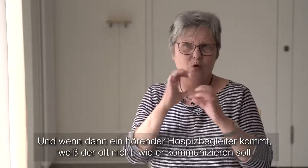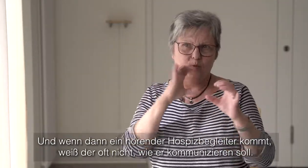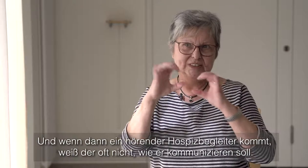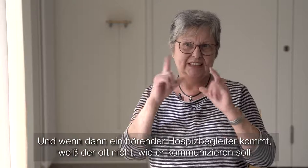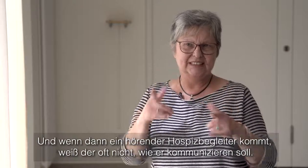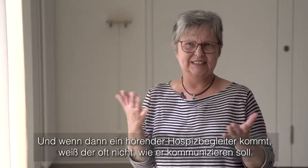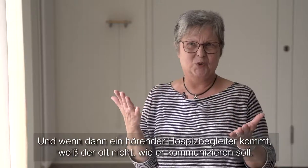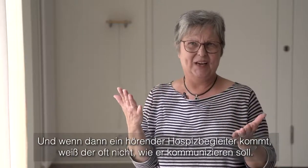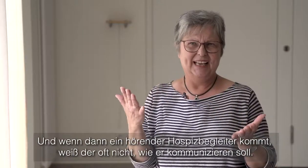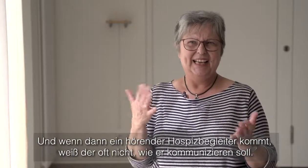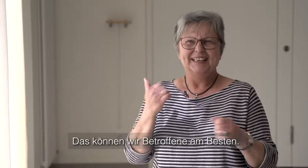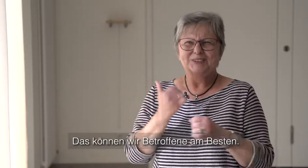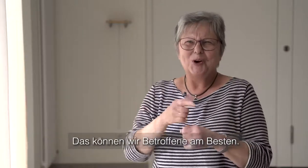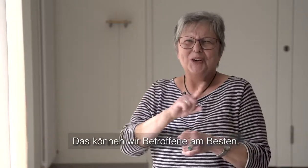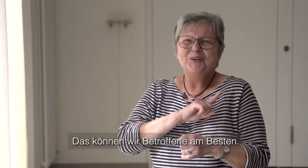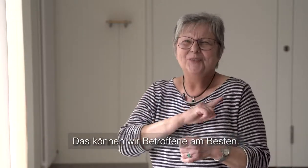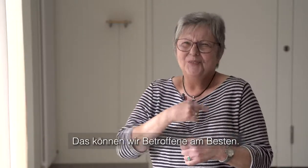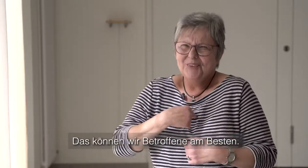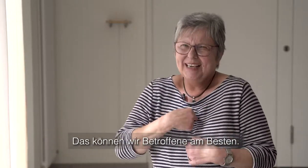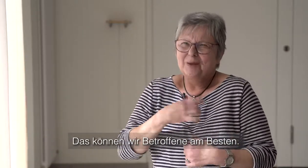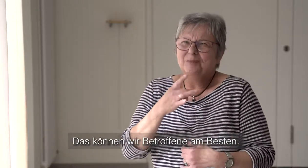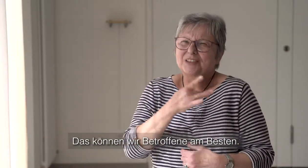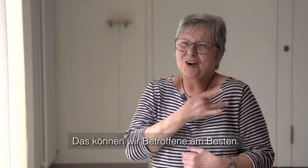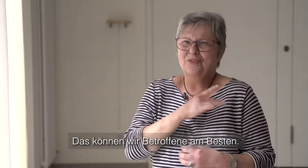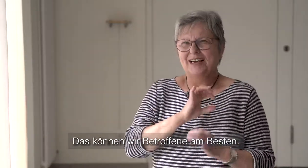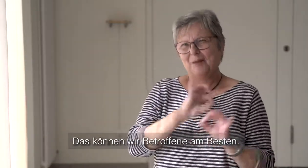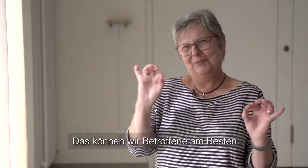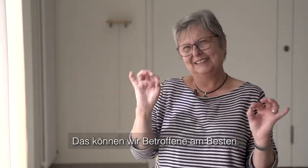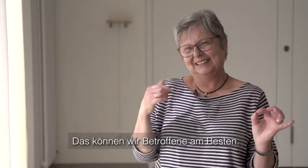kommunizieren soll. Das können wir Betroffene am besten.